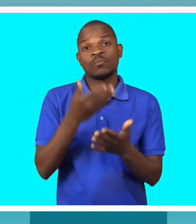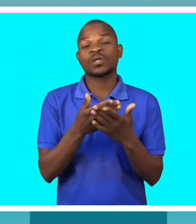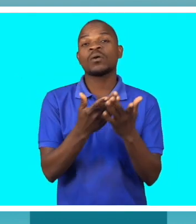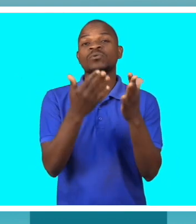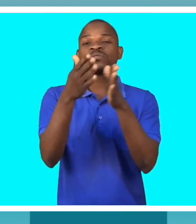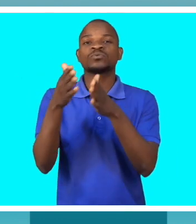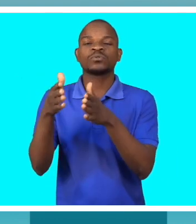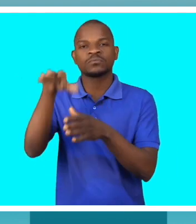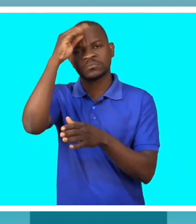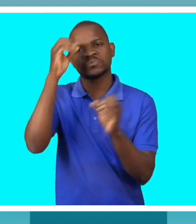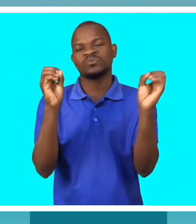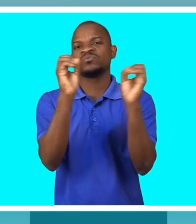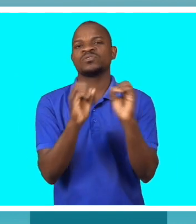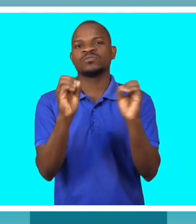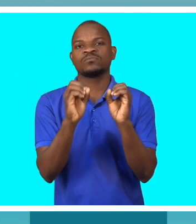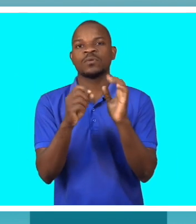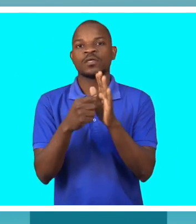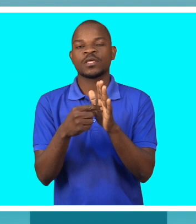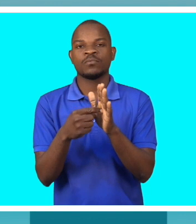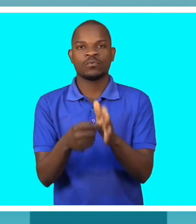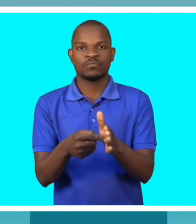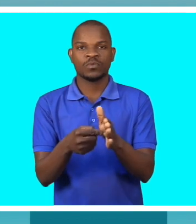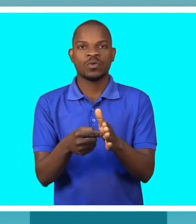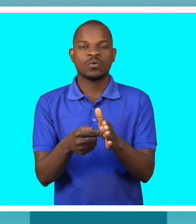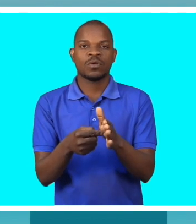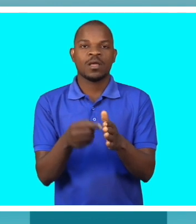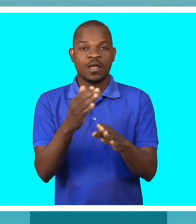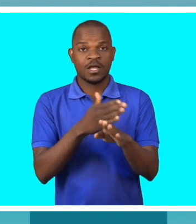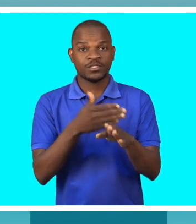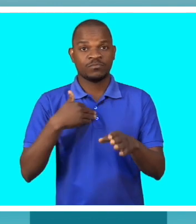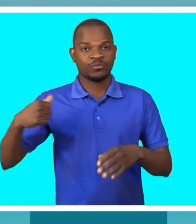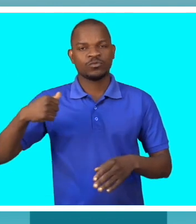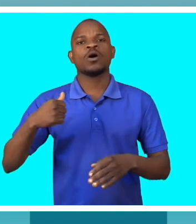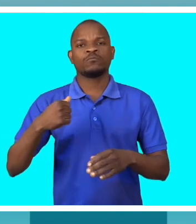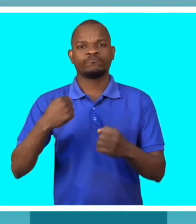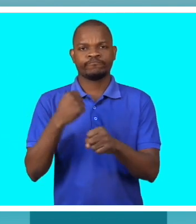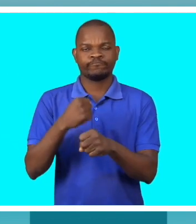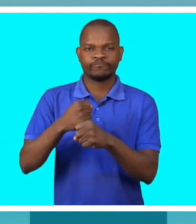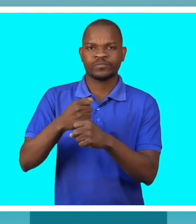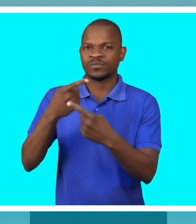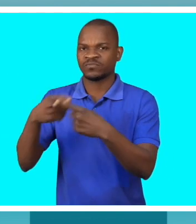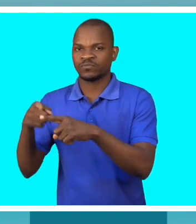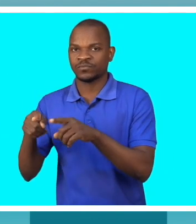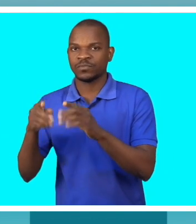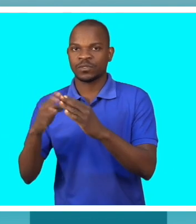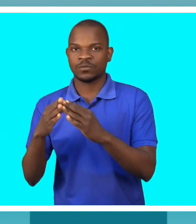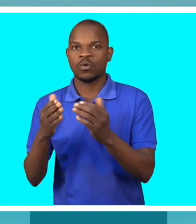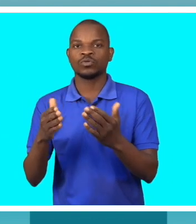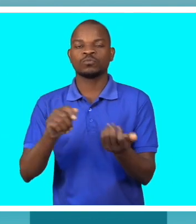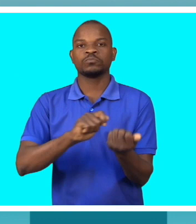percebem. Ontem a esposa faz a totalidade da vida diária em casa. Hoje ela está numa cadeira de rodas, vive com uma fralda, com uma